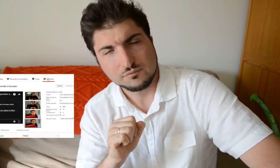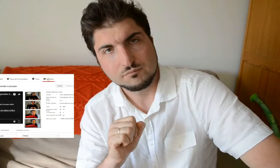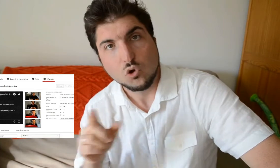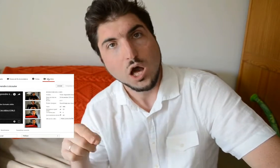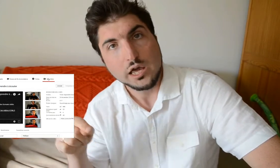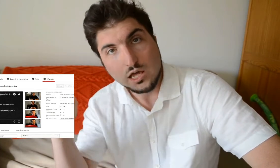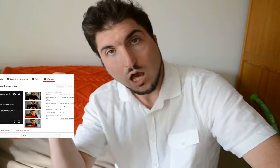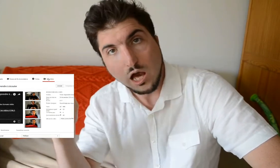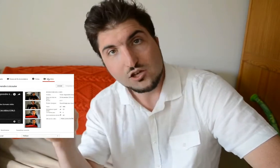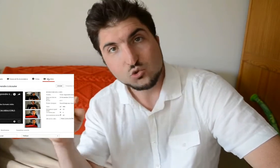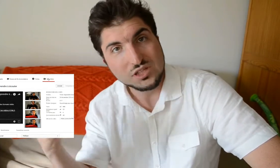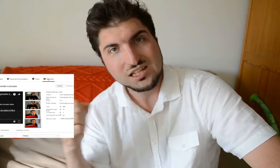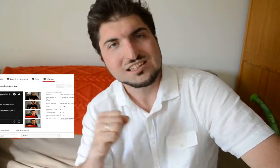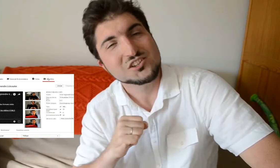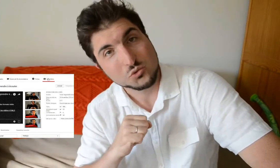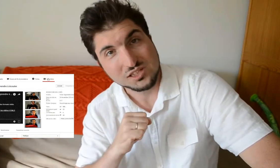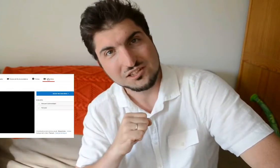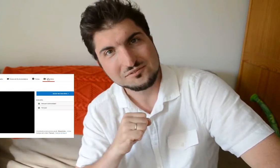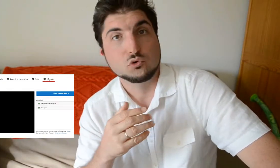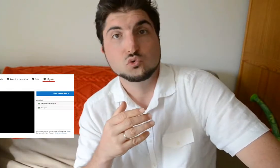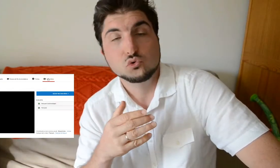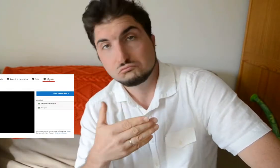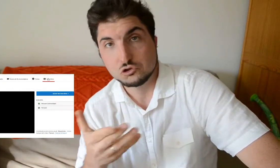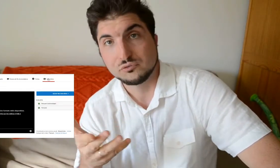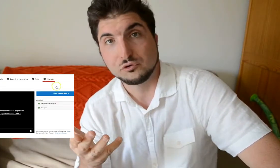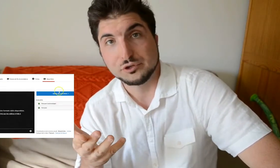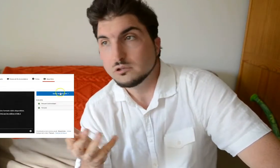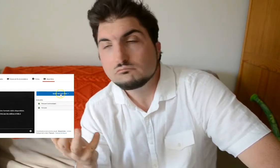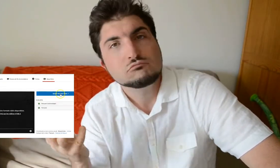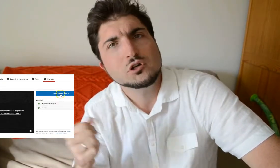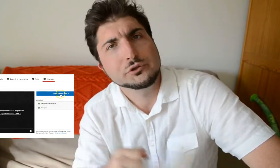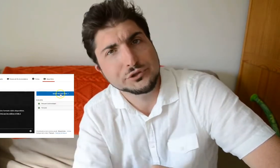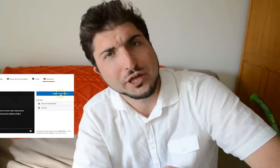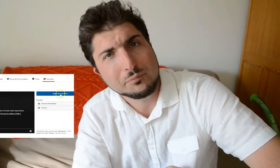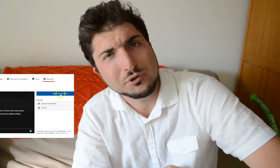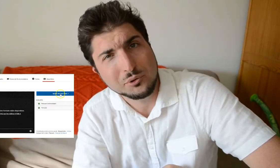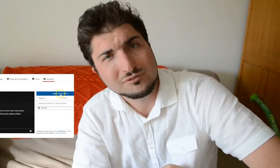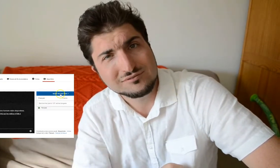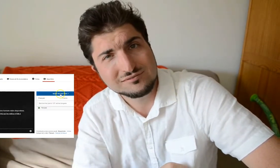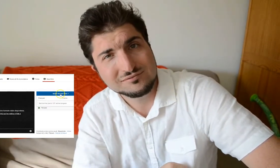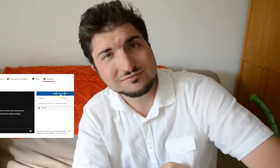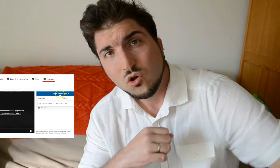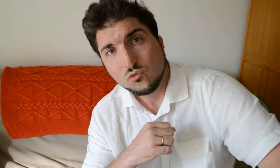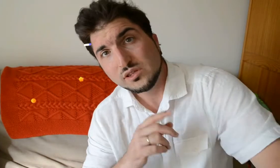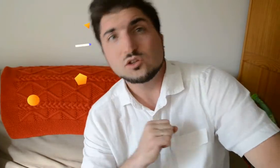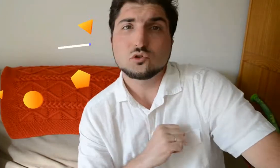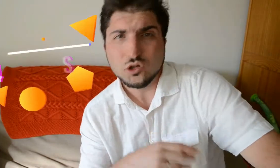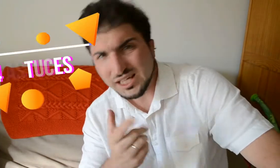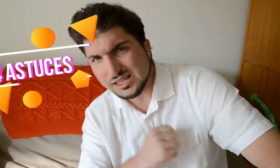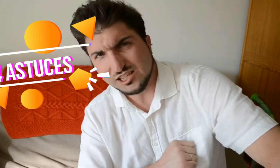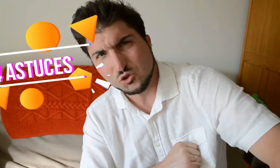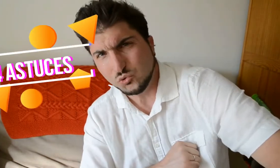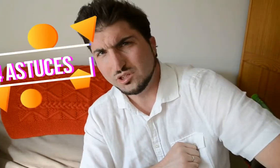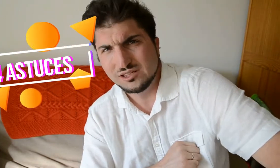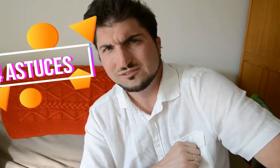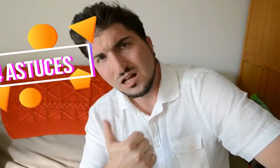et ajouter des sous-titres pour nous, ce français. C'est simple, non ? Voici donc quatre astuces. 1.